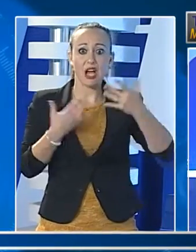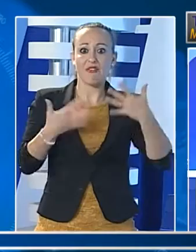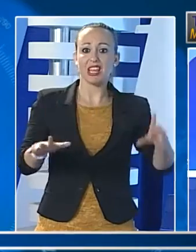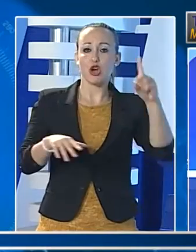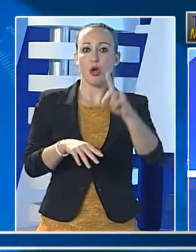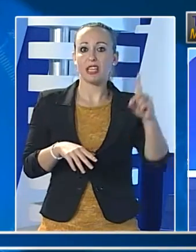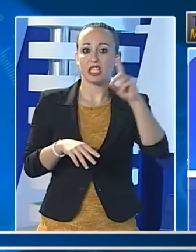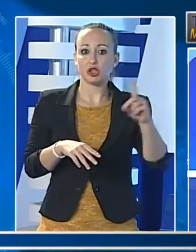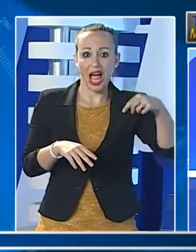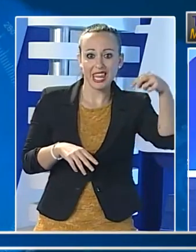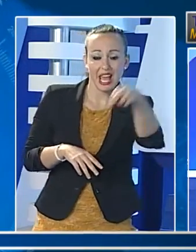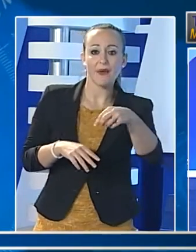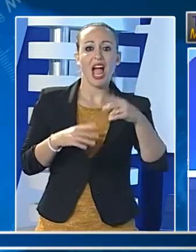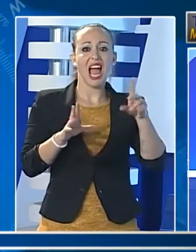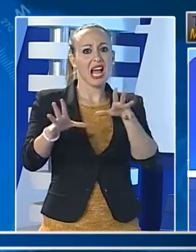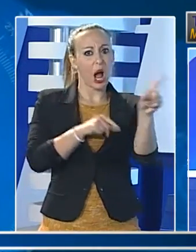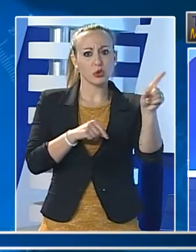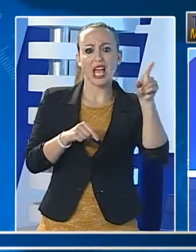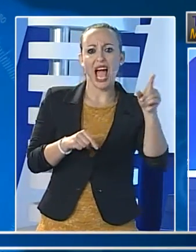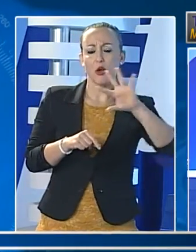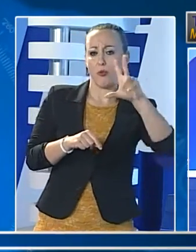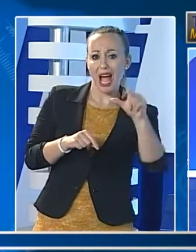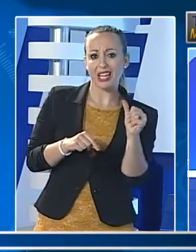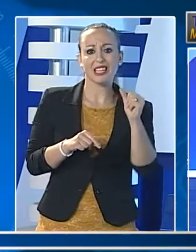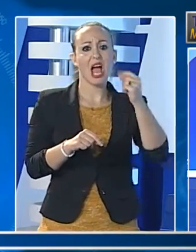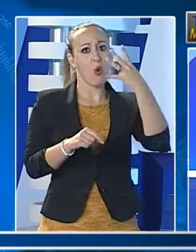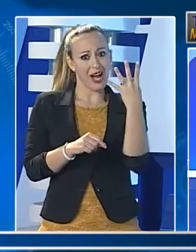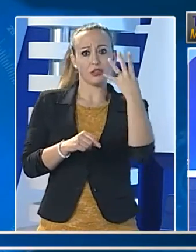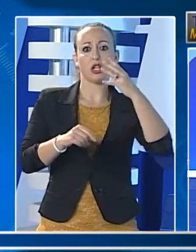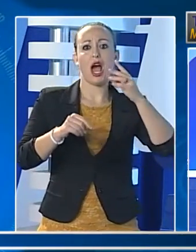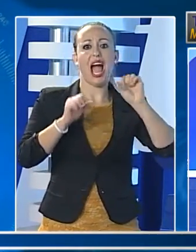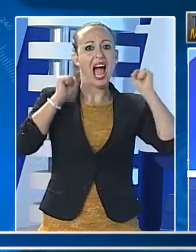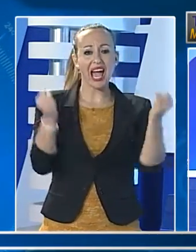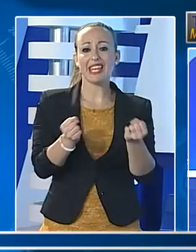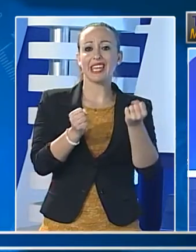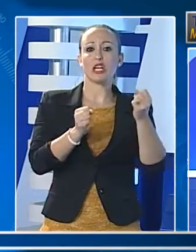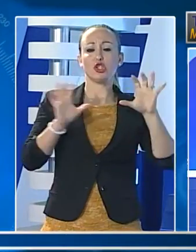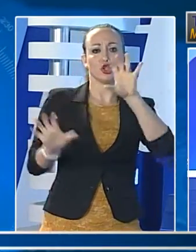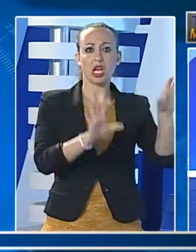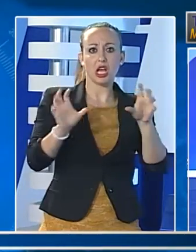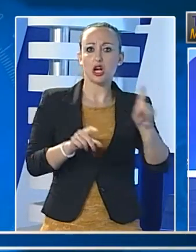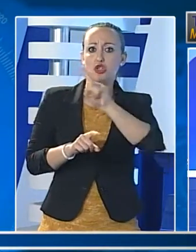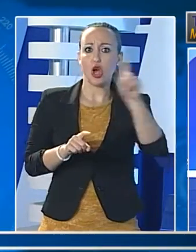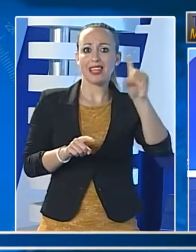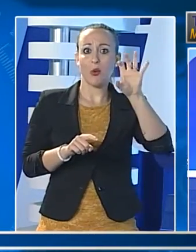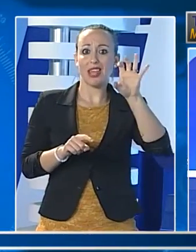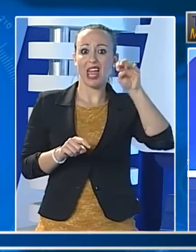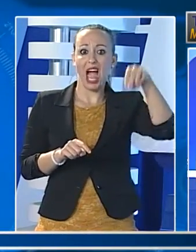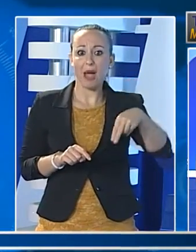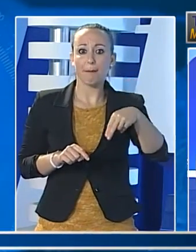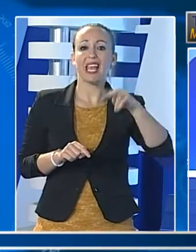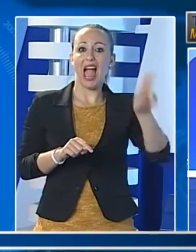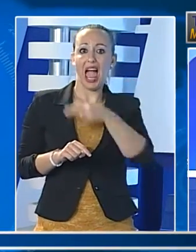domiciliari con l'accusa di aver rubato in quattro anni circa 140 mila euro agli anziani ospiti